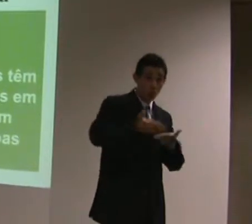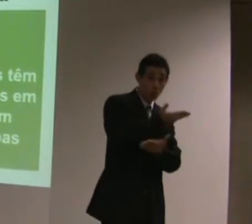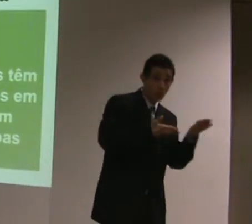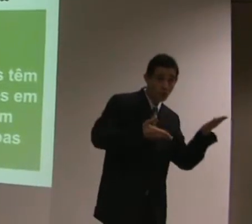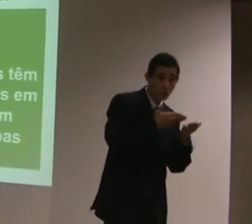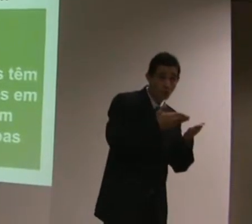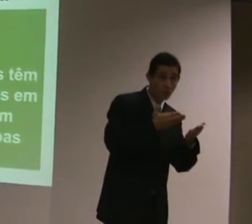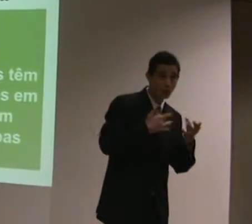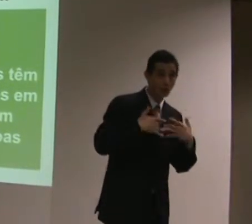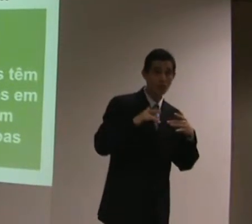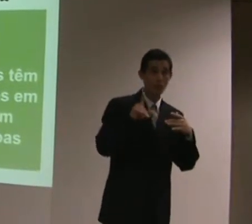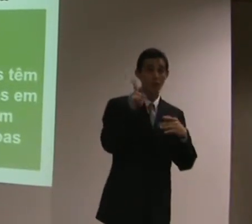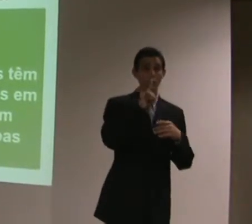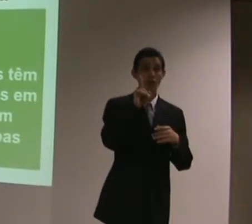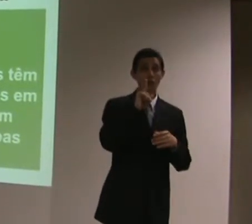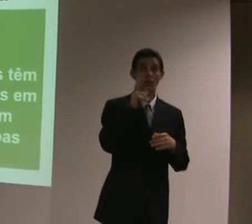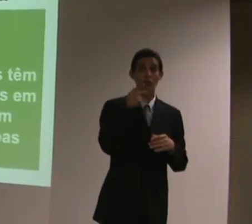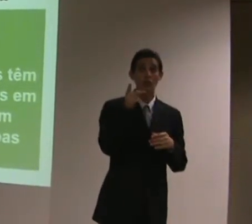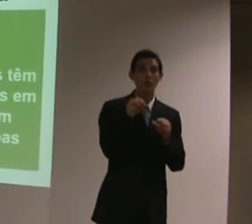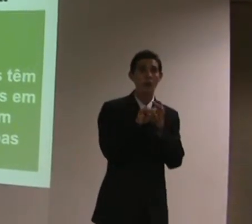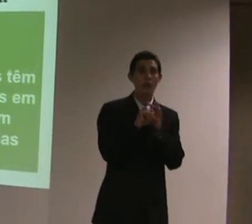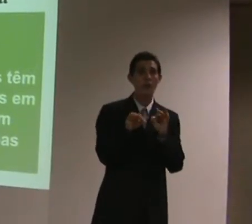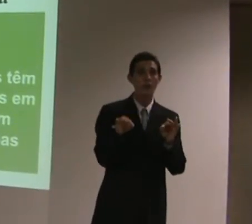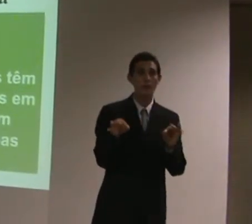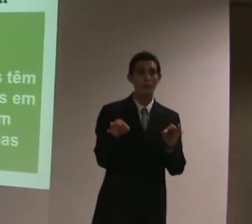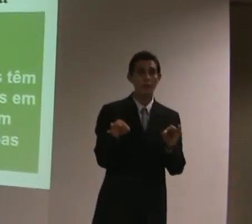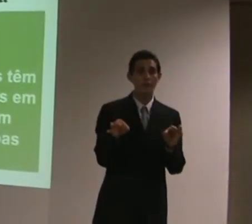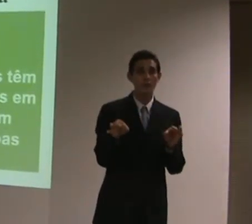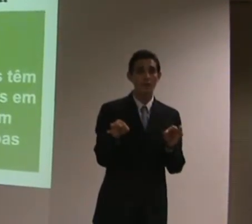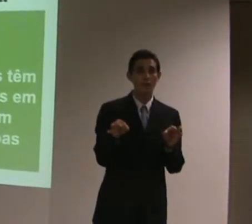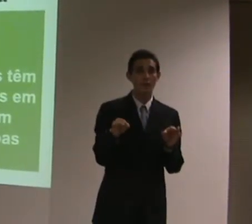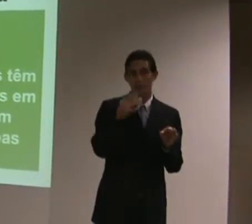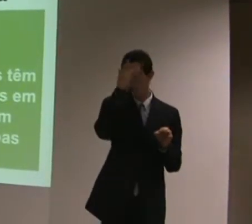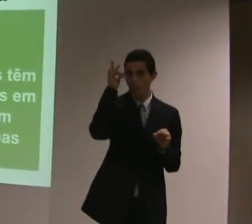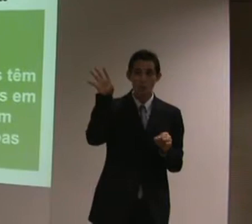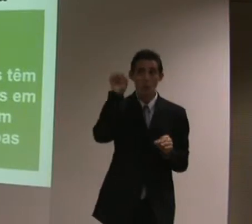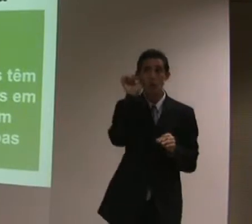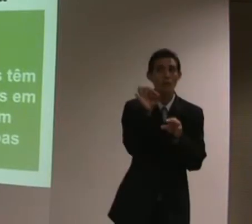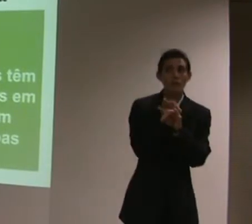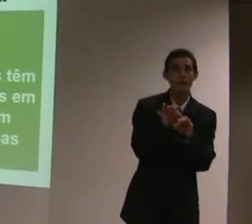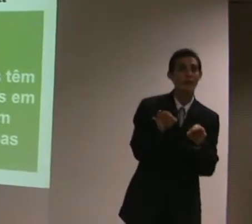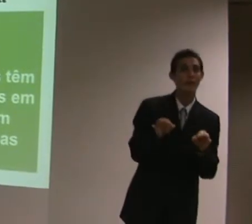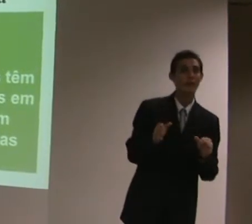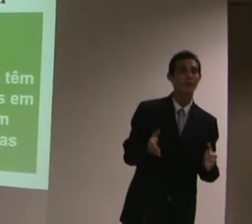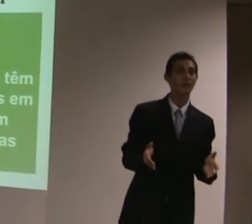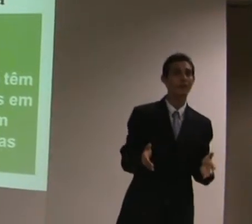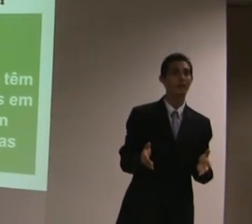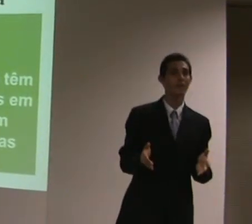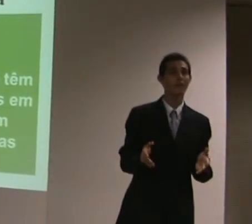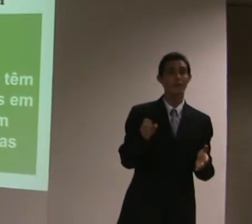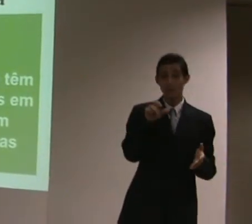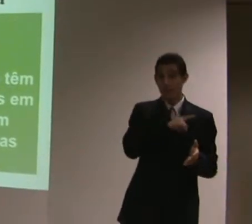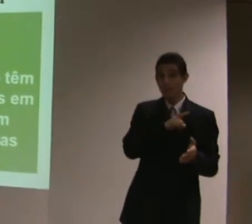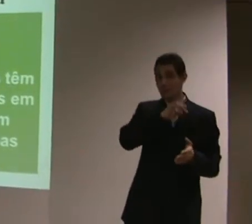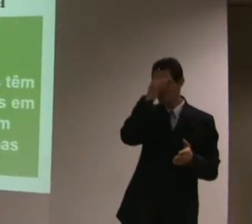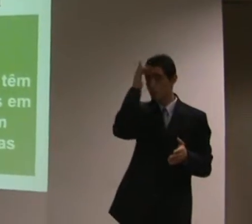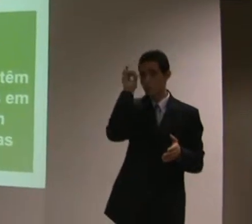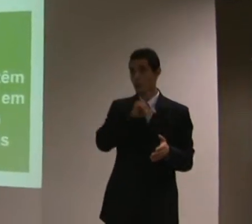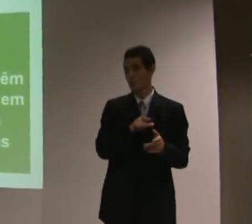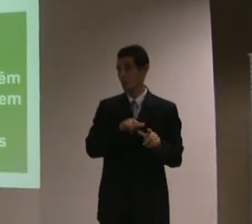não foi ouvido, né? Então, é isso que a gente quer dizer. No que se refere, ele é trabalhador como os